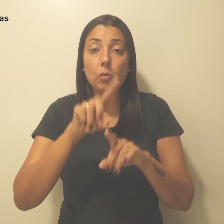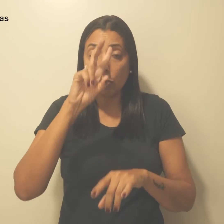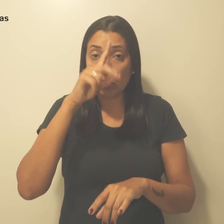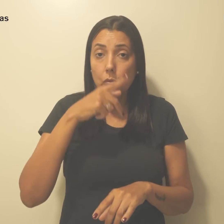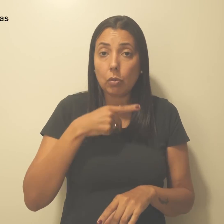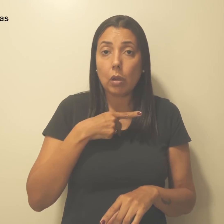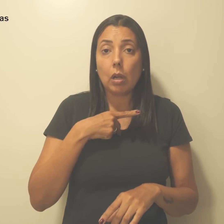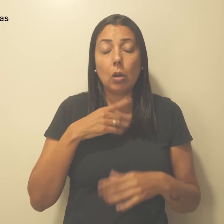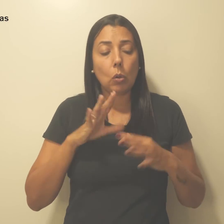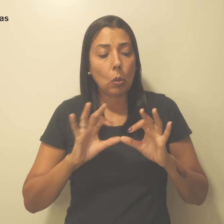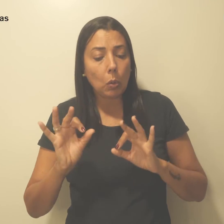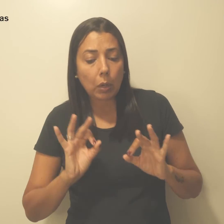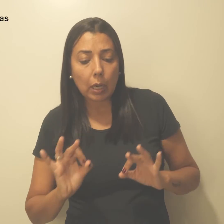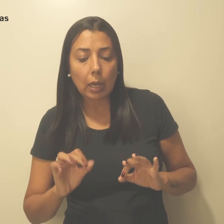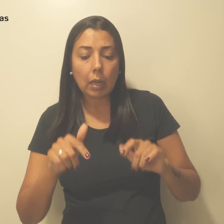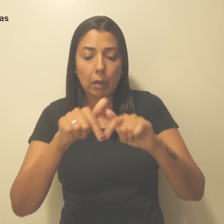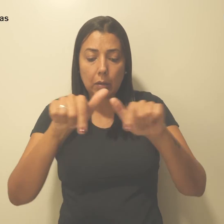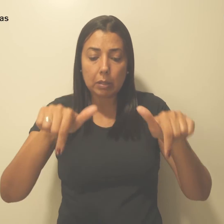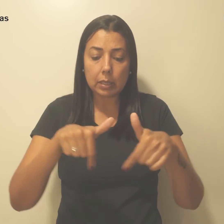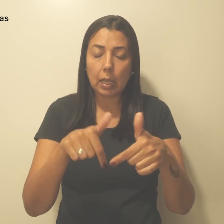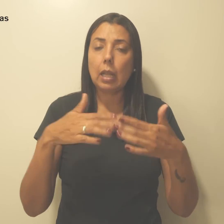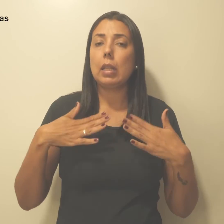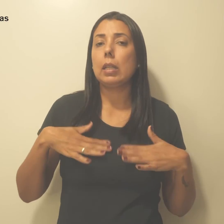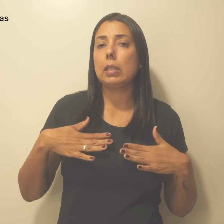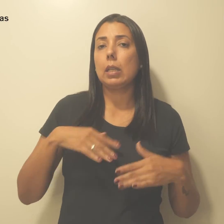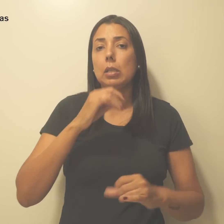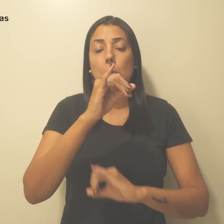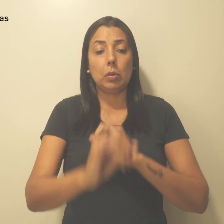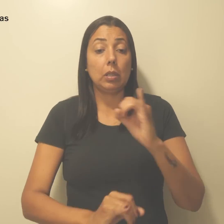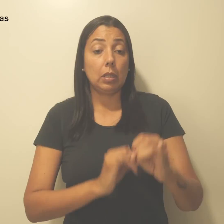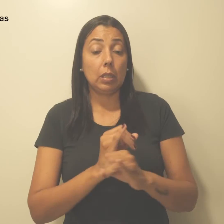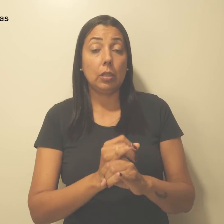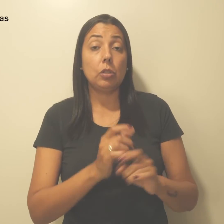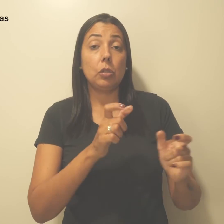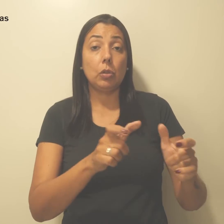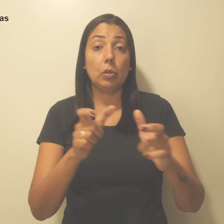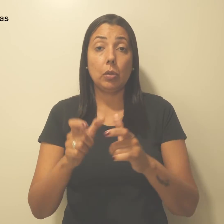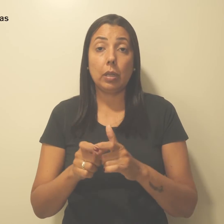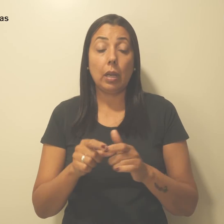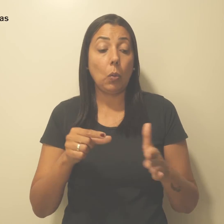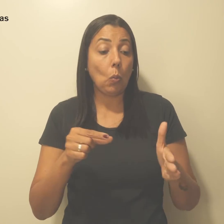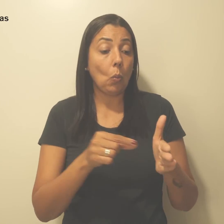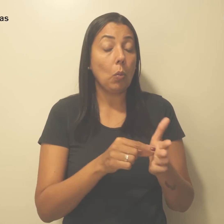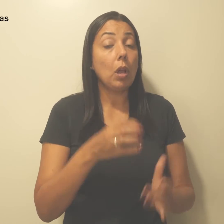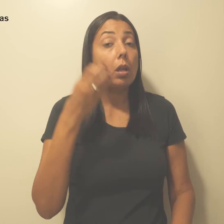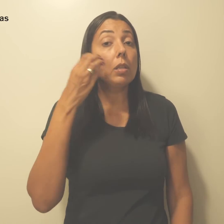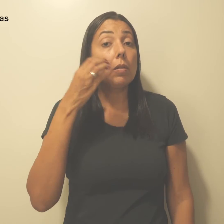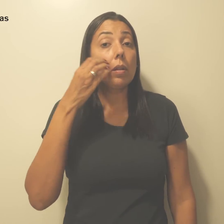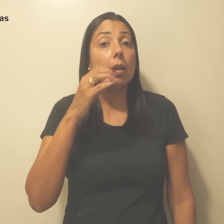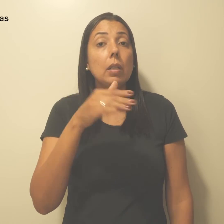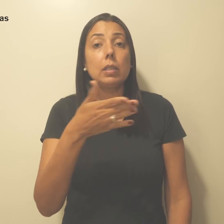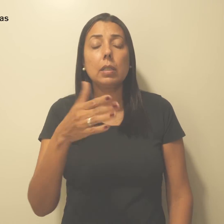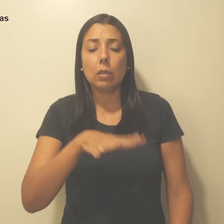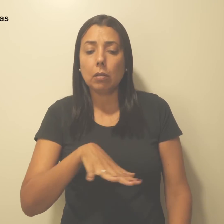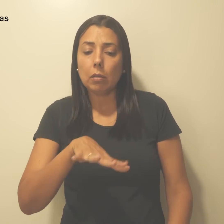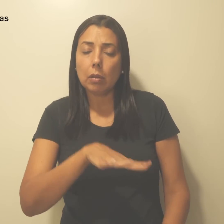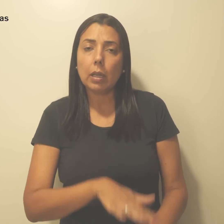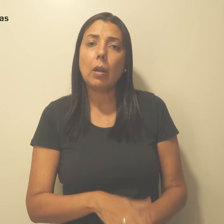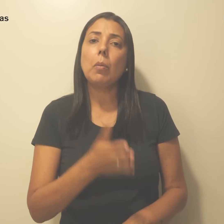vestuários, sala de descanso com internet e pontos de recarga de celular, espaço para refeição